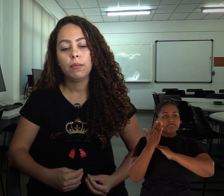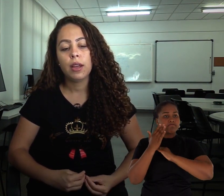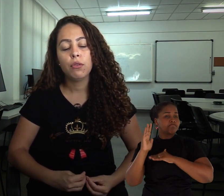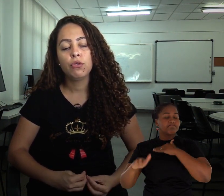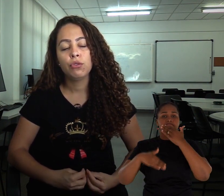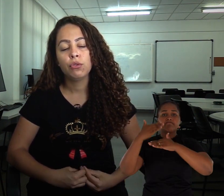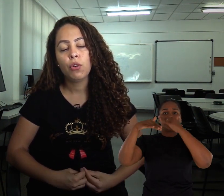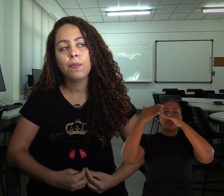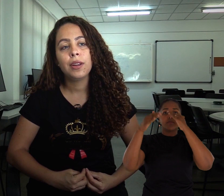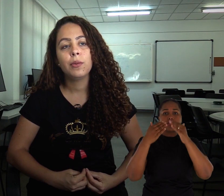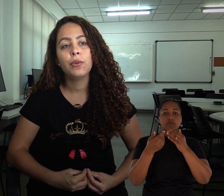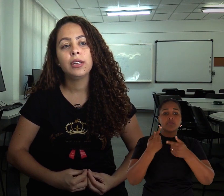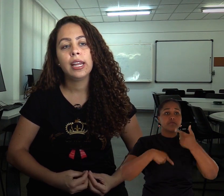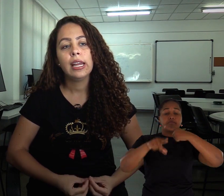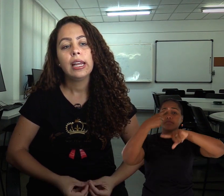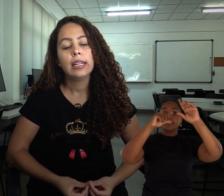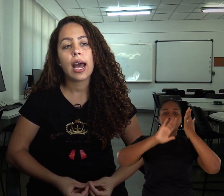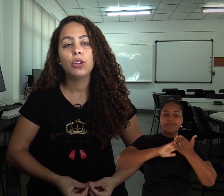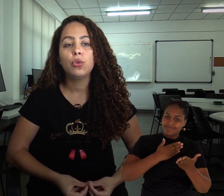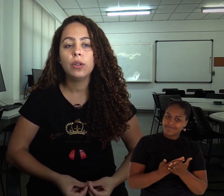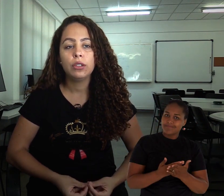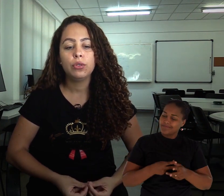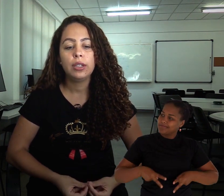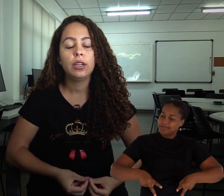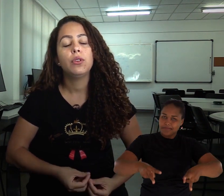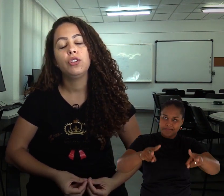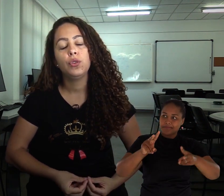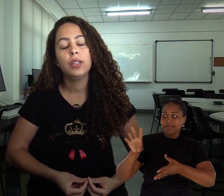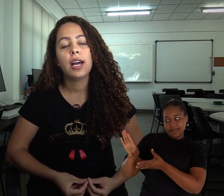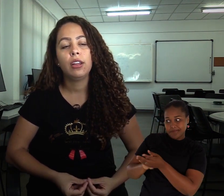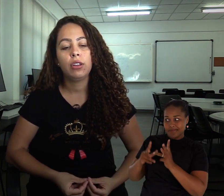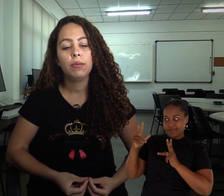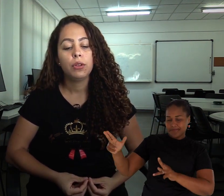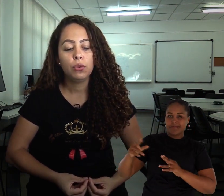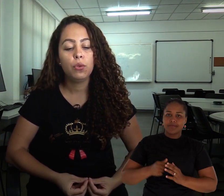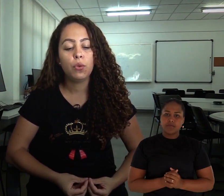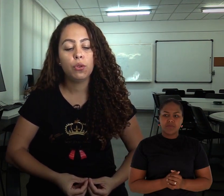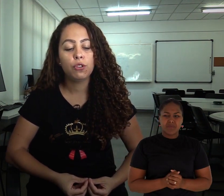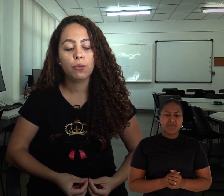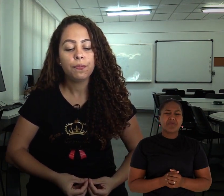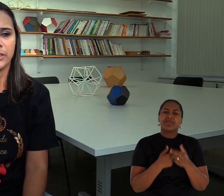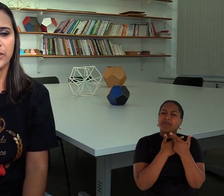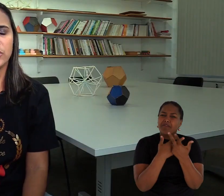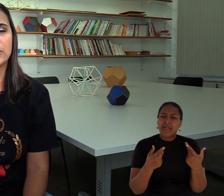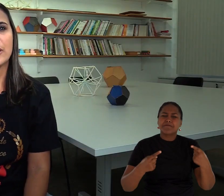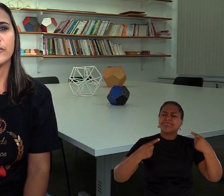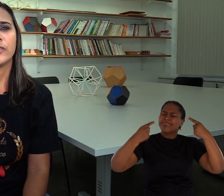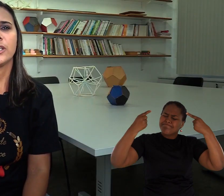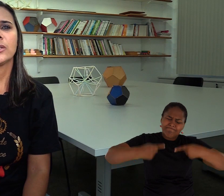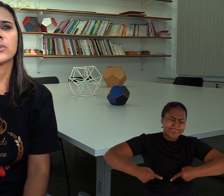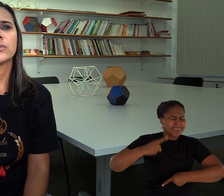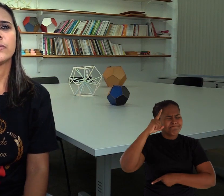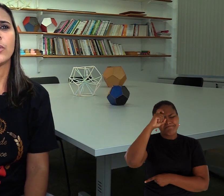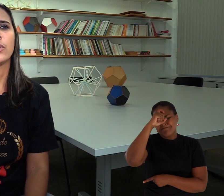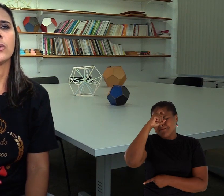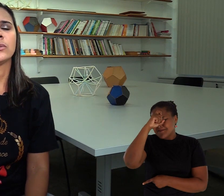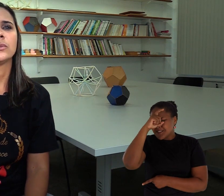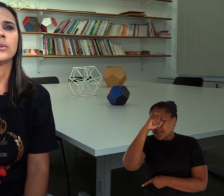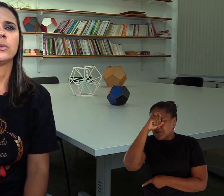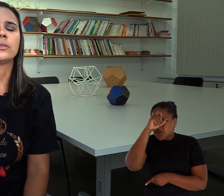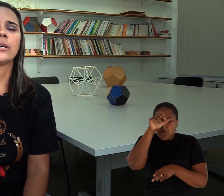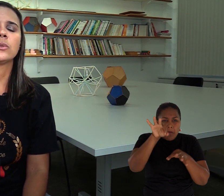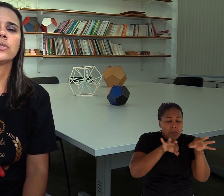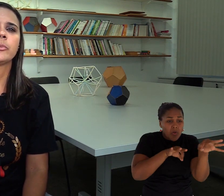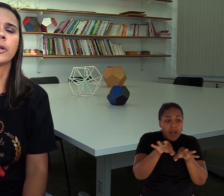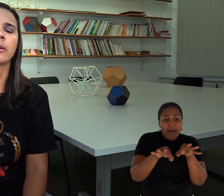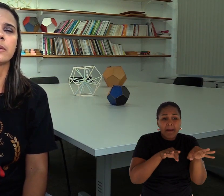me ajudou para eu poder estar atuando em continuidade no curso. Os desafios foram